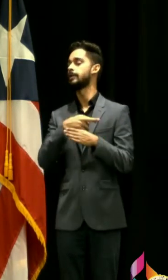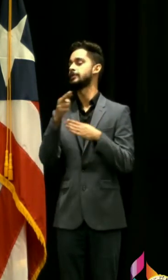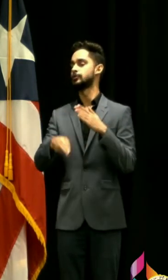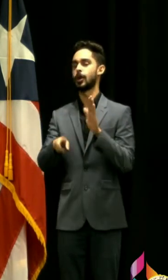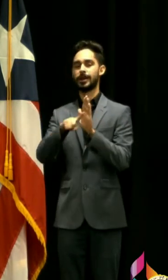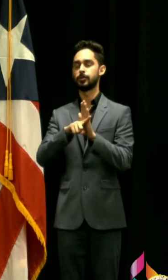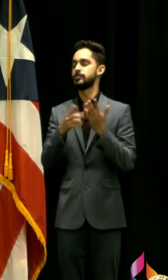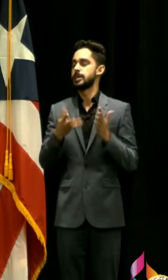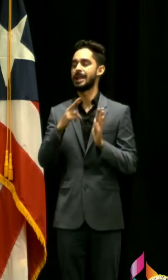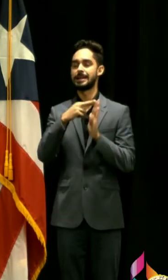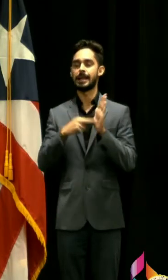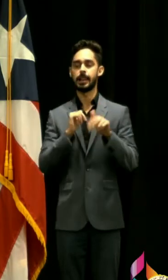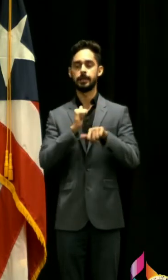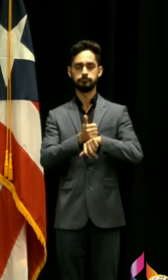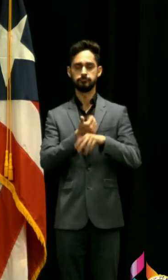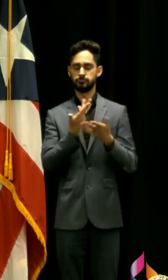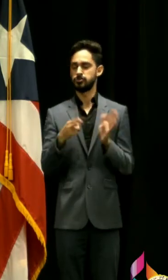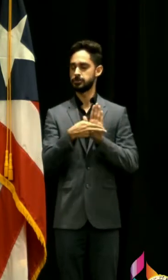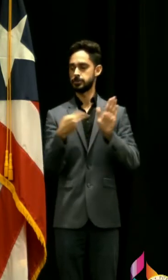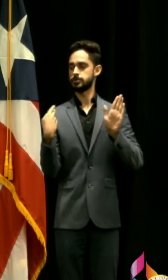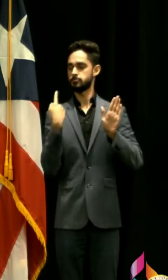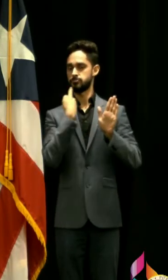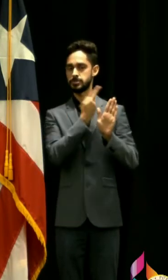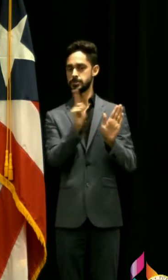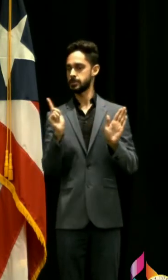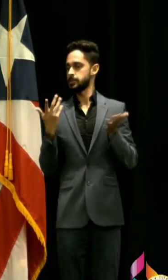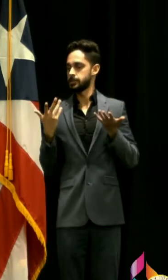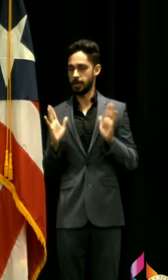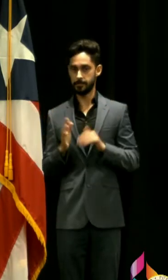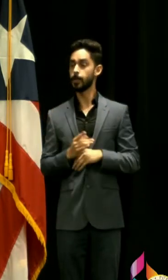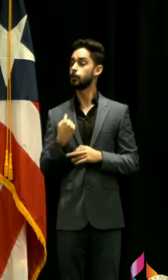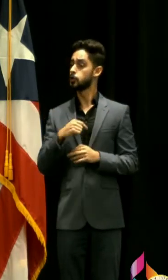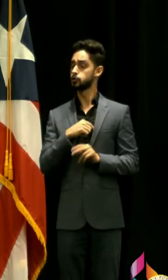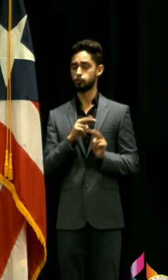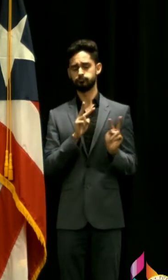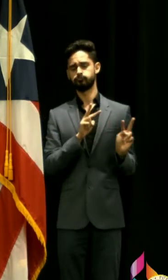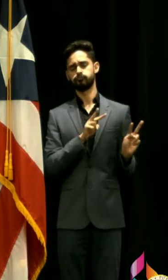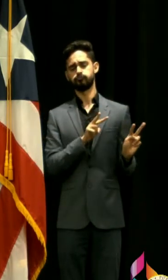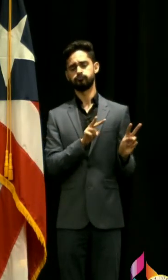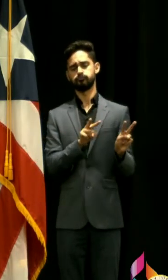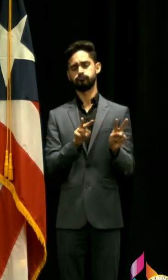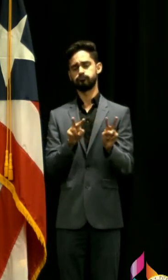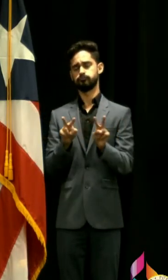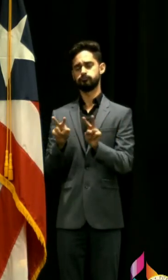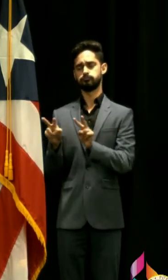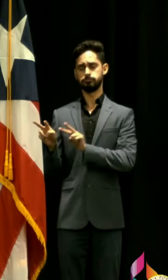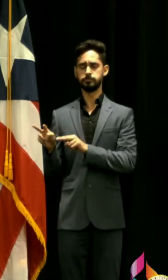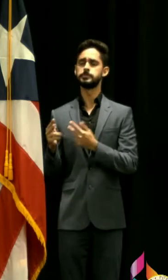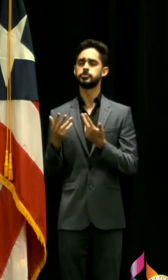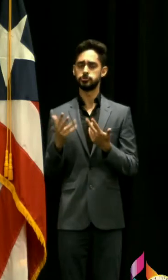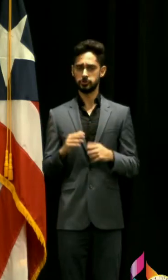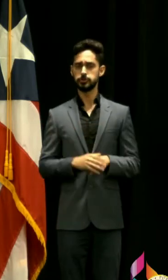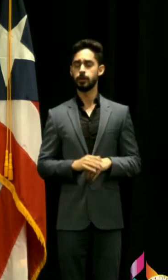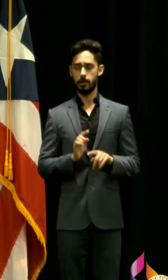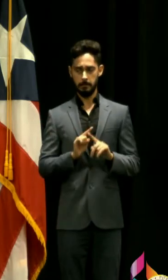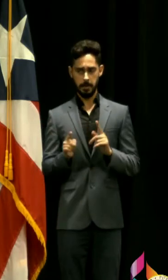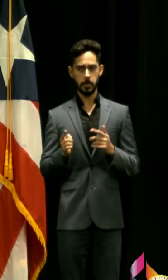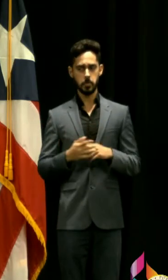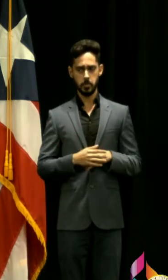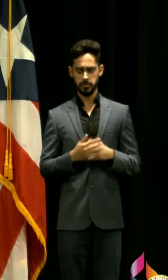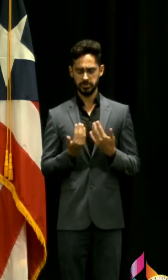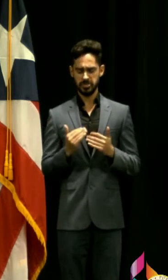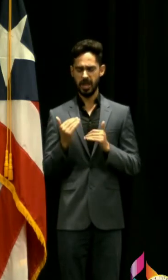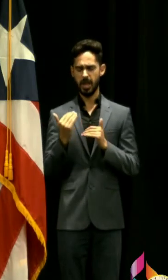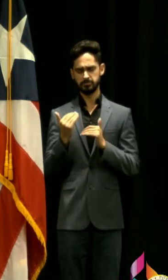regla que ya está establecida y veremos nosotros seguimos vigilantes pero ya tenemos restricciones ahora